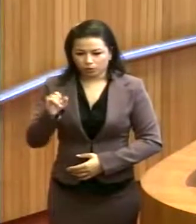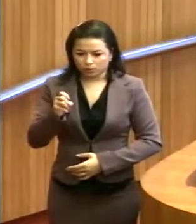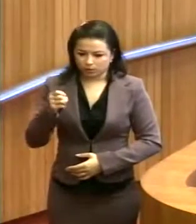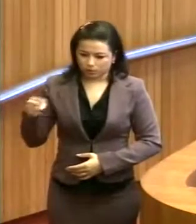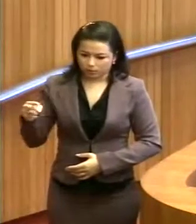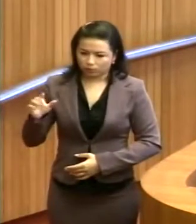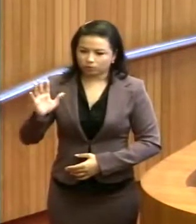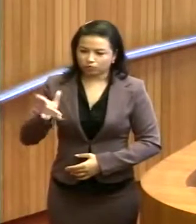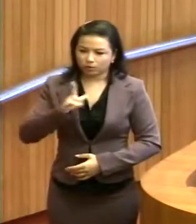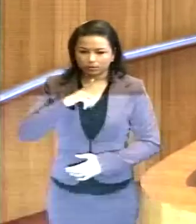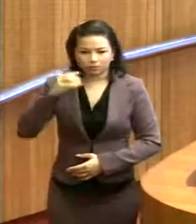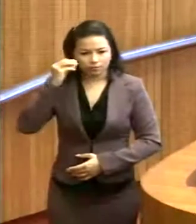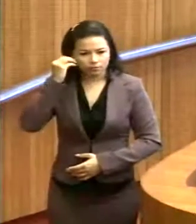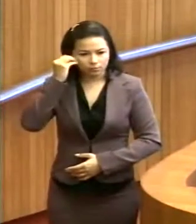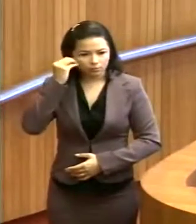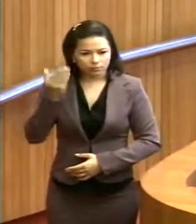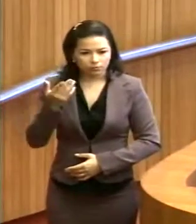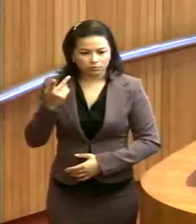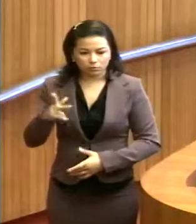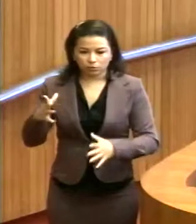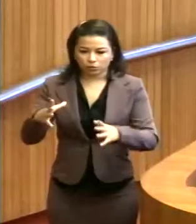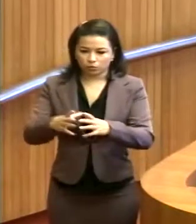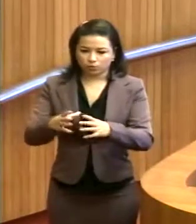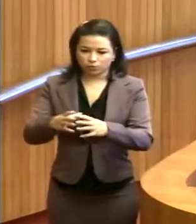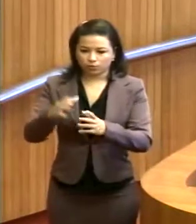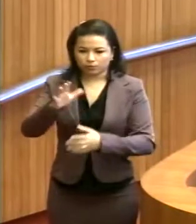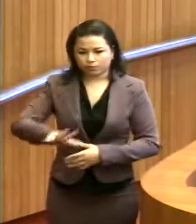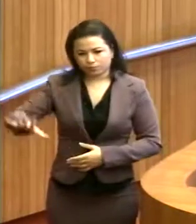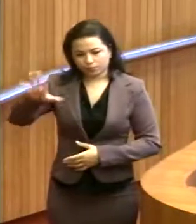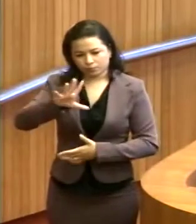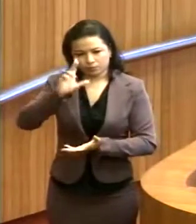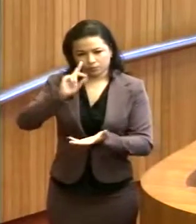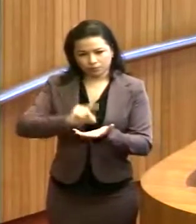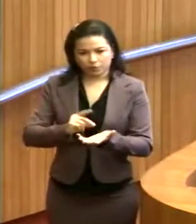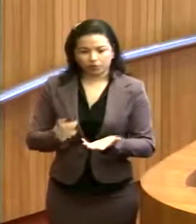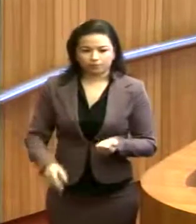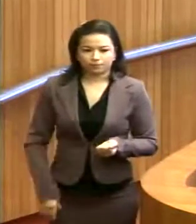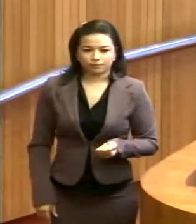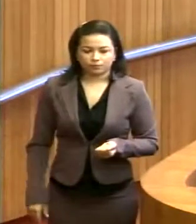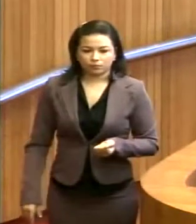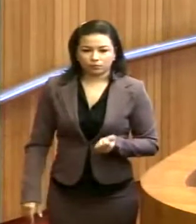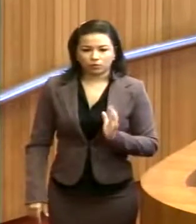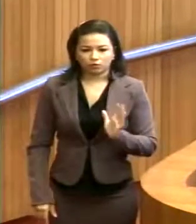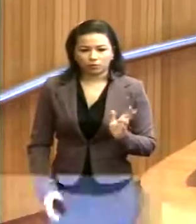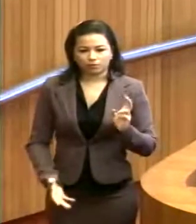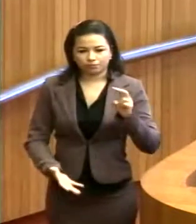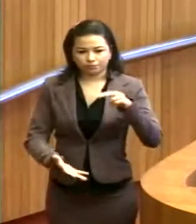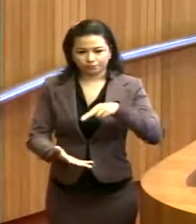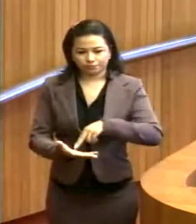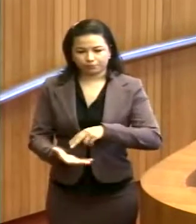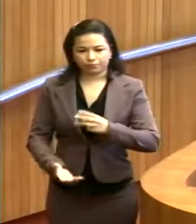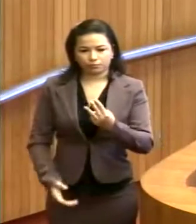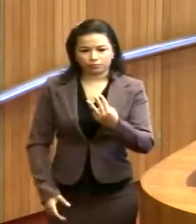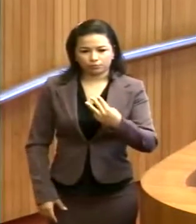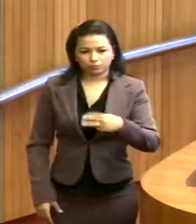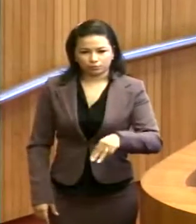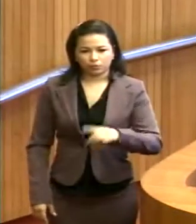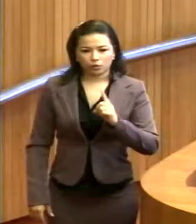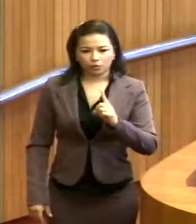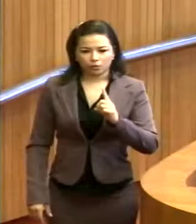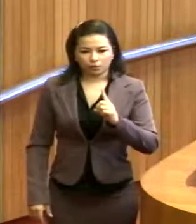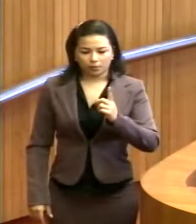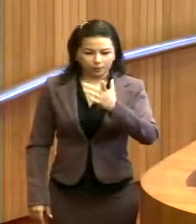será ouvido pela Comissão Nacional da Verdade. Virá ao Maranhão uma das